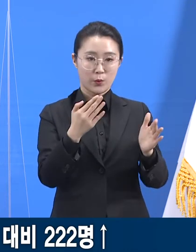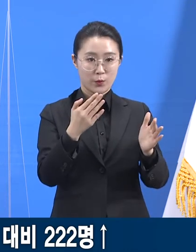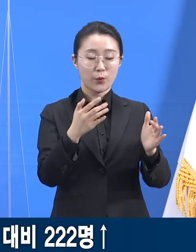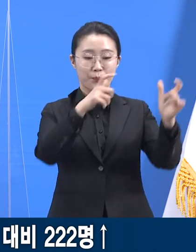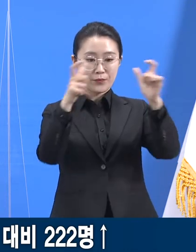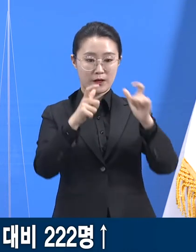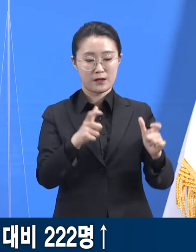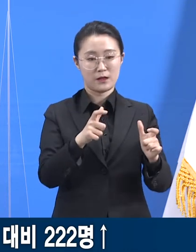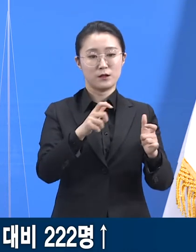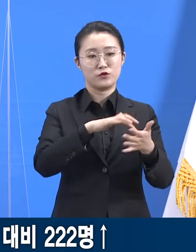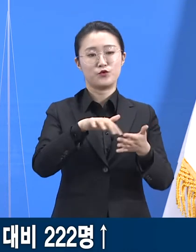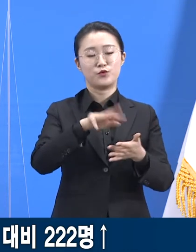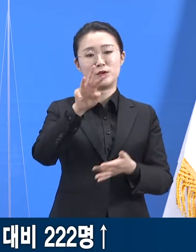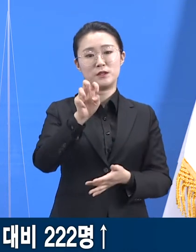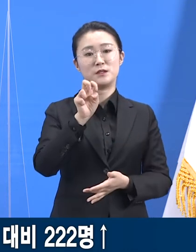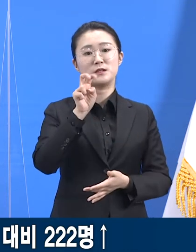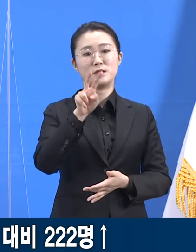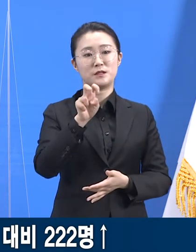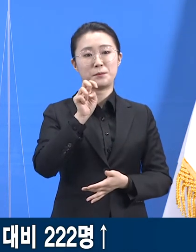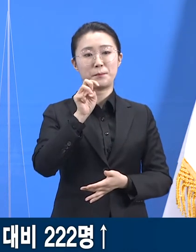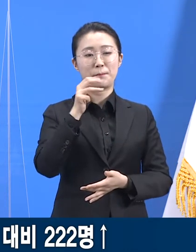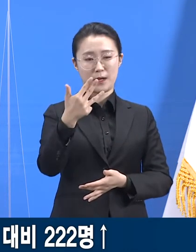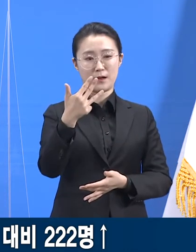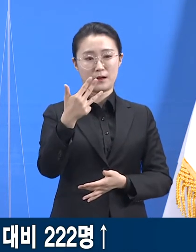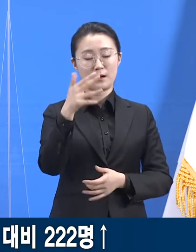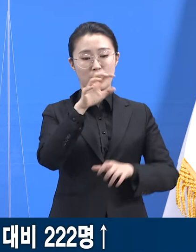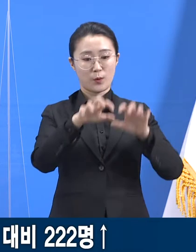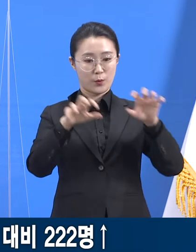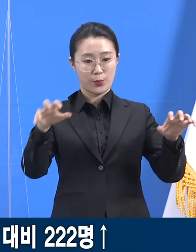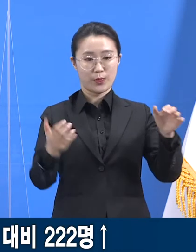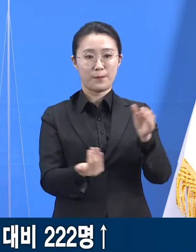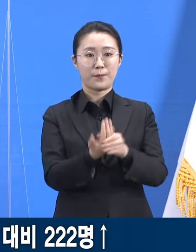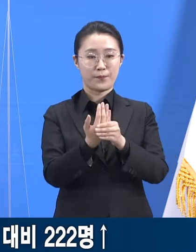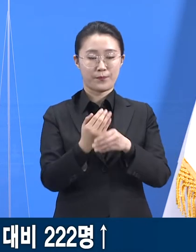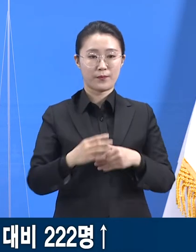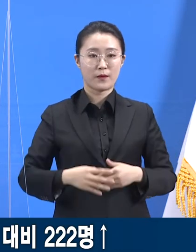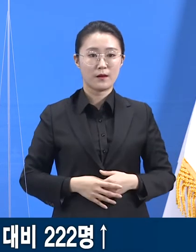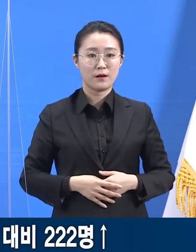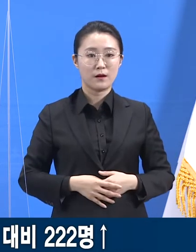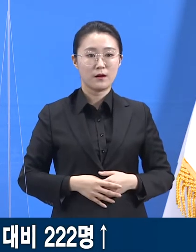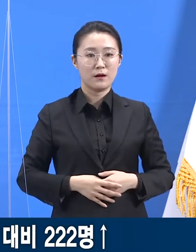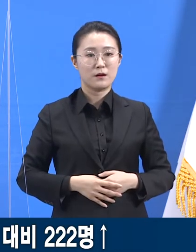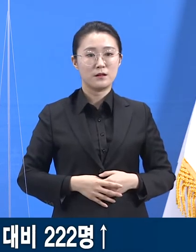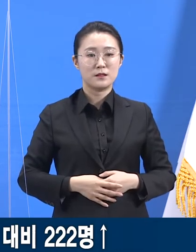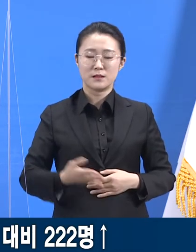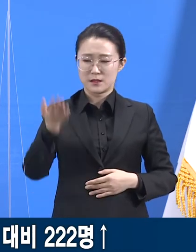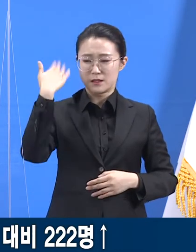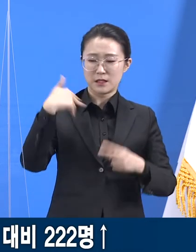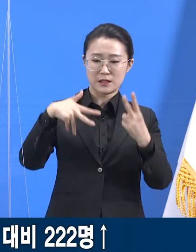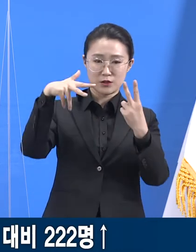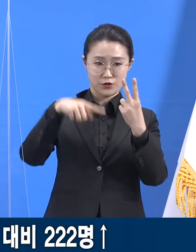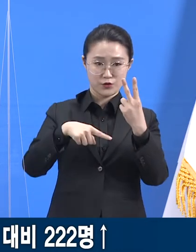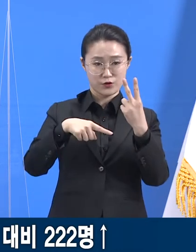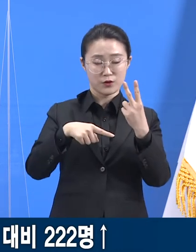발생했습니다. 최근 2주일간 일평균 200명대 확진자가 보고되고 있습니다.